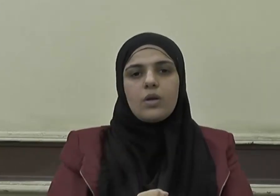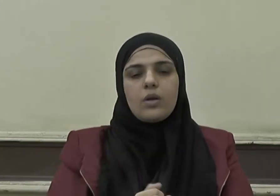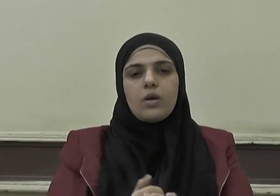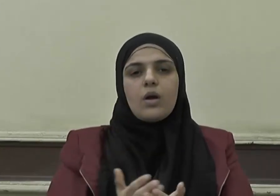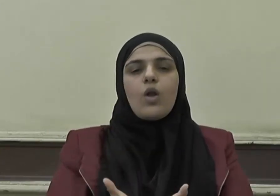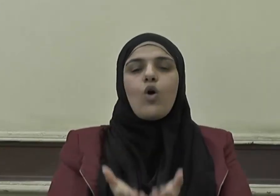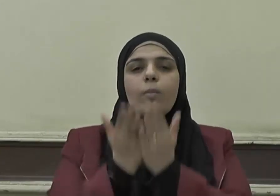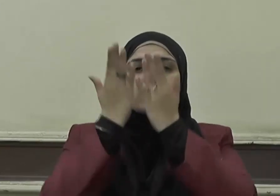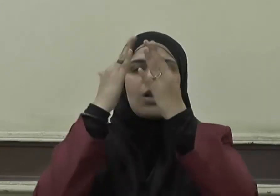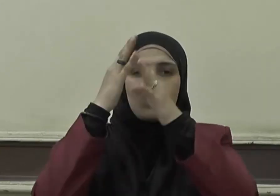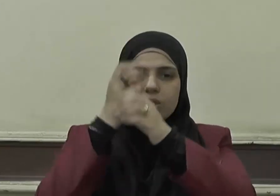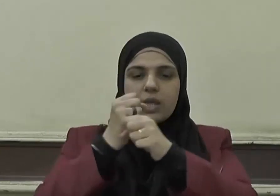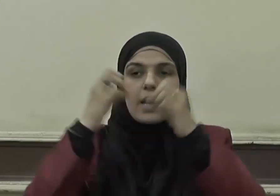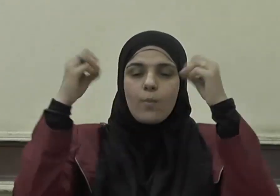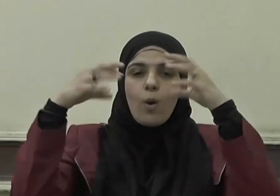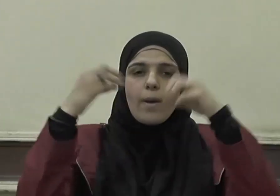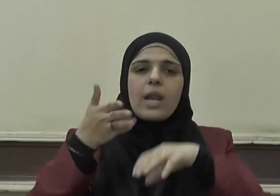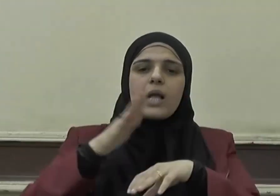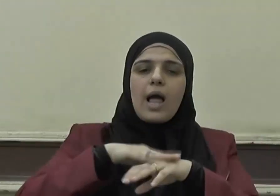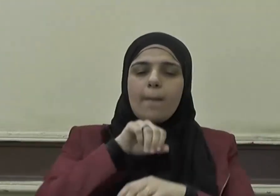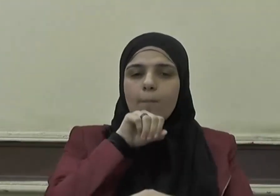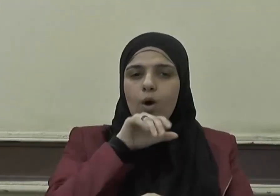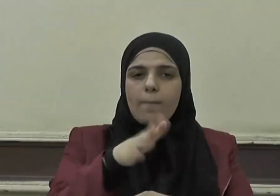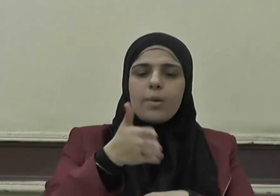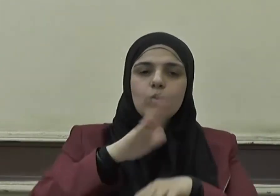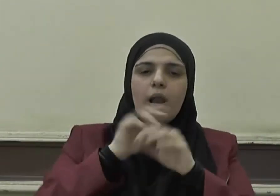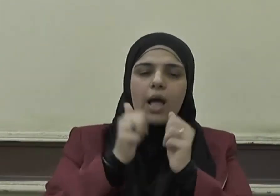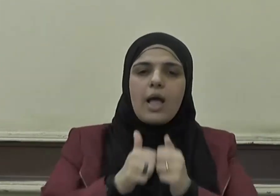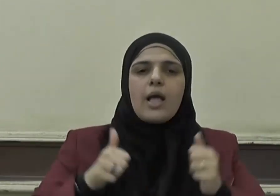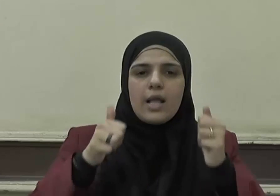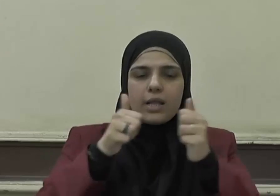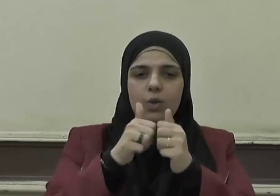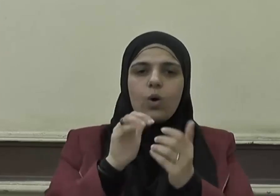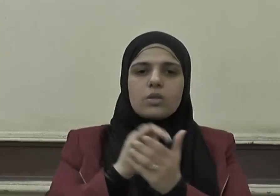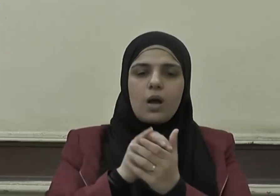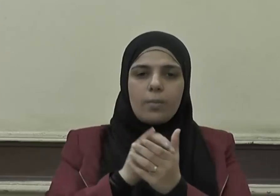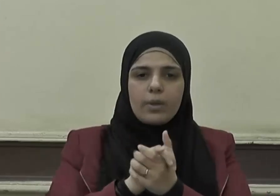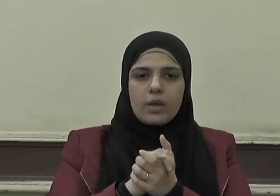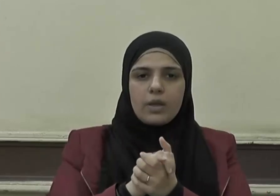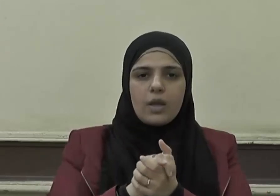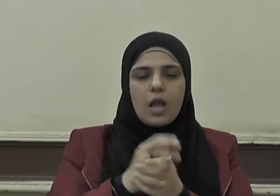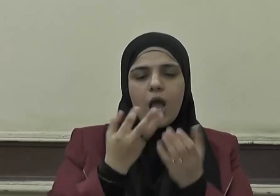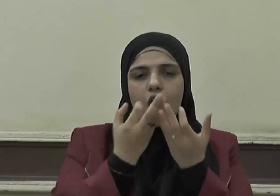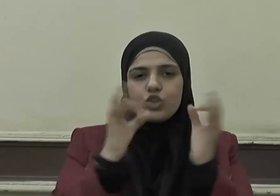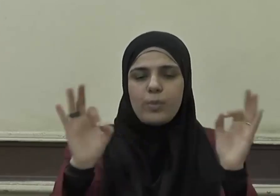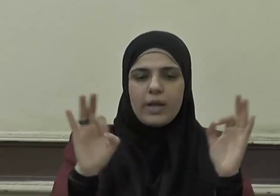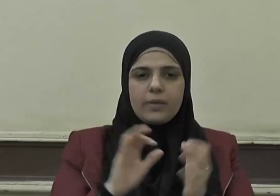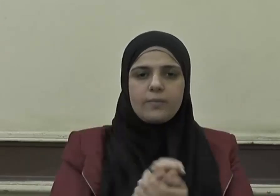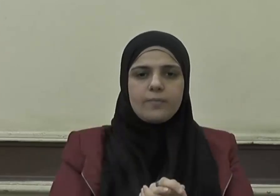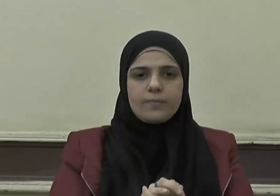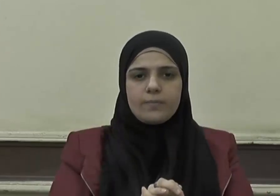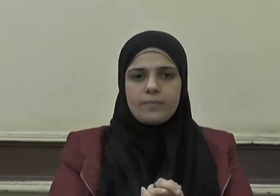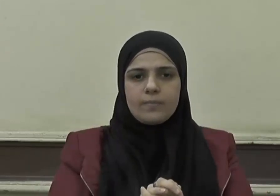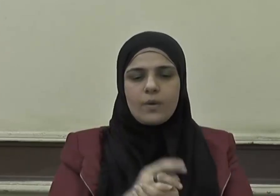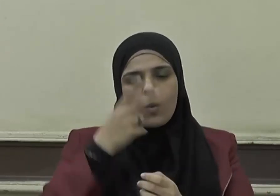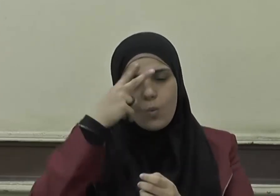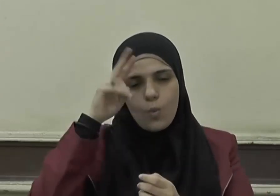اللهم صلِّ وسلِّم وبارِك عليه وعلى آله وصحبه أجمعين ومن